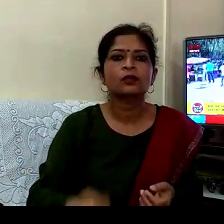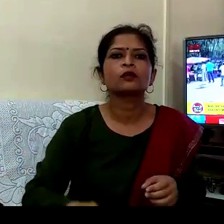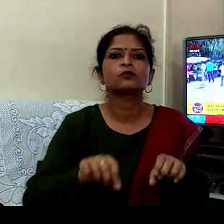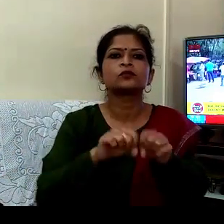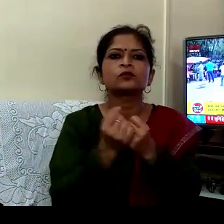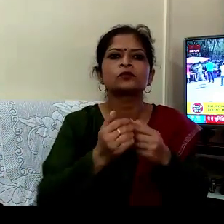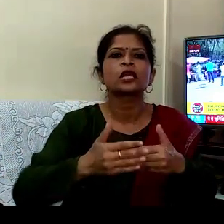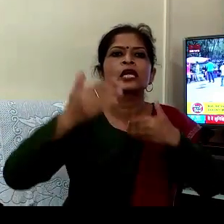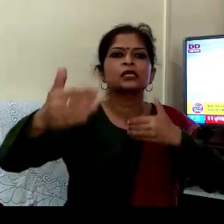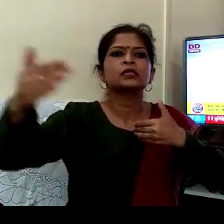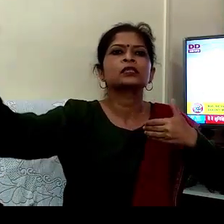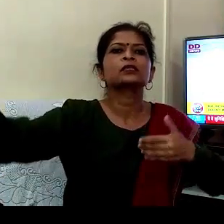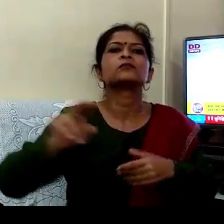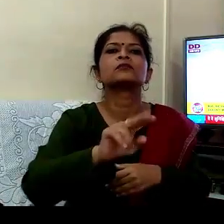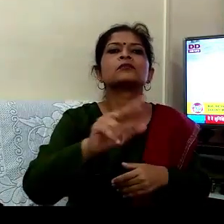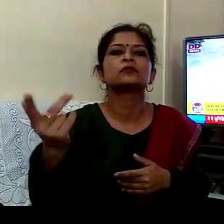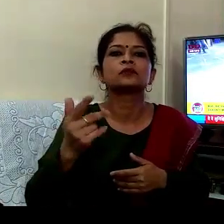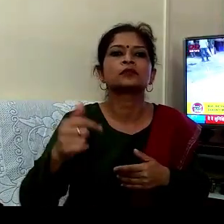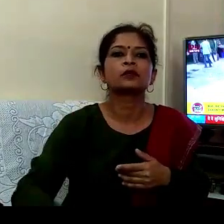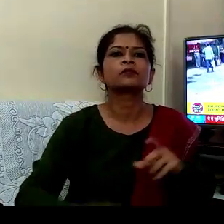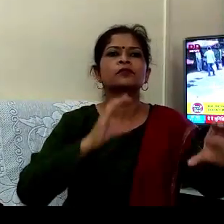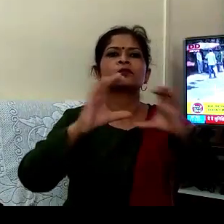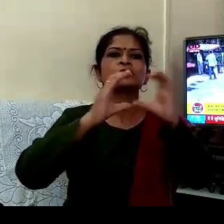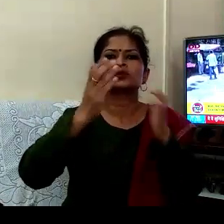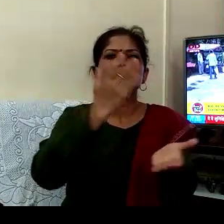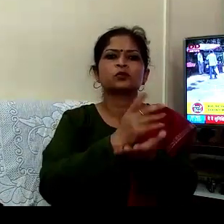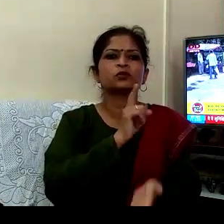ڈسٹنسنگ کا مطلب سوشل انٹریکشن